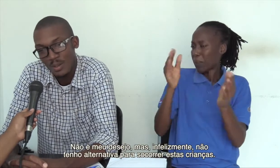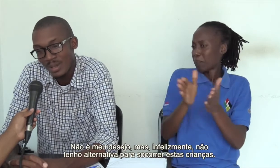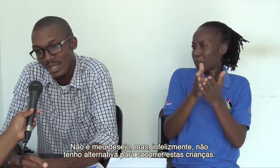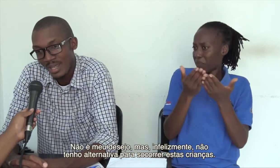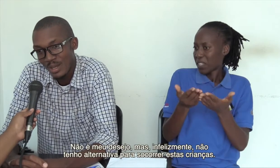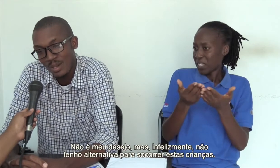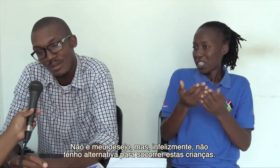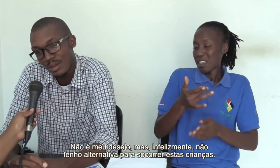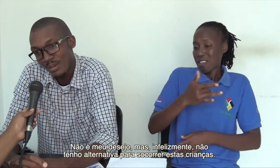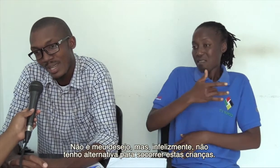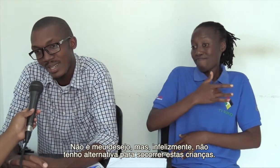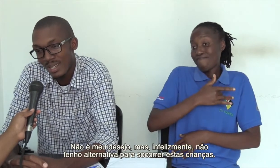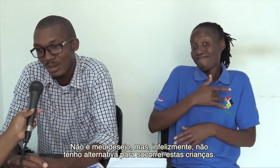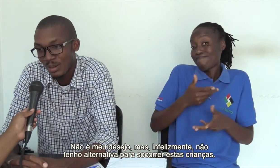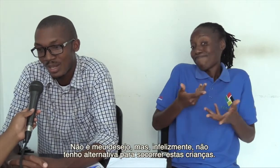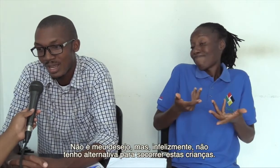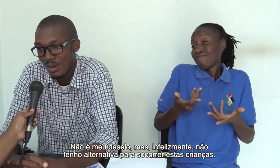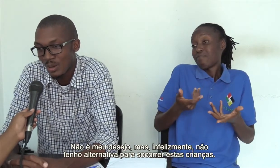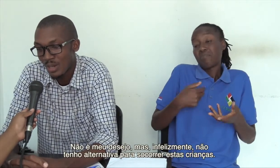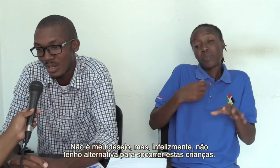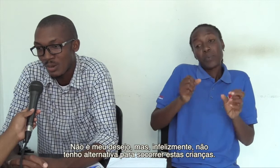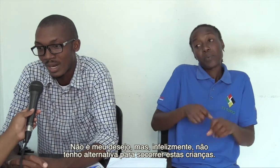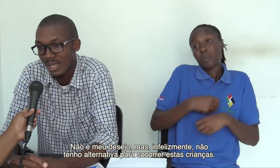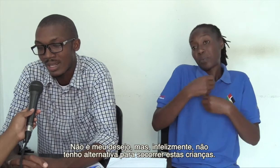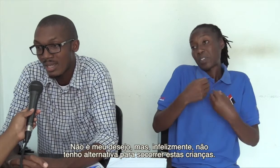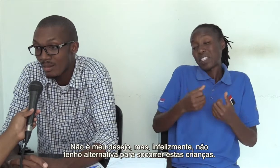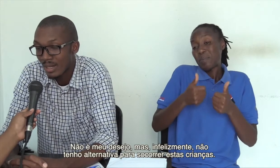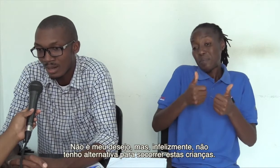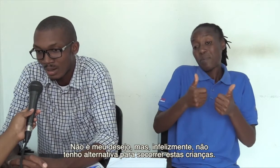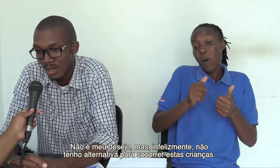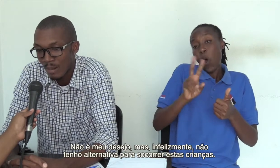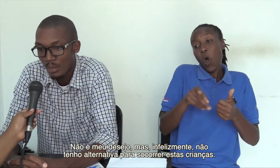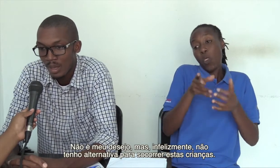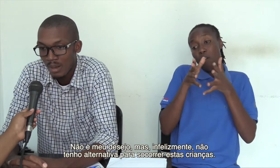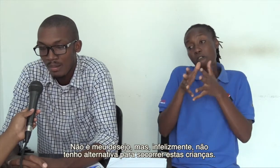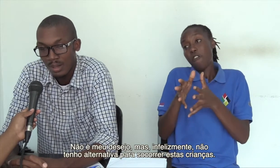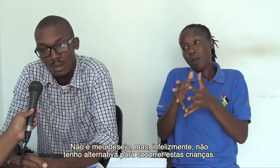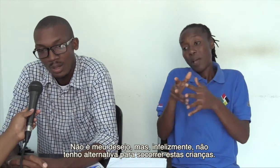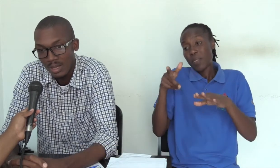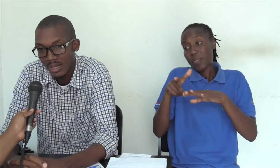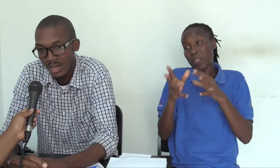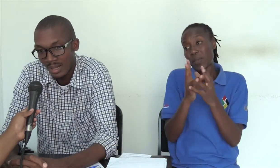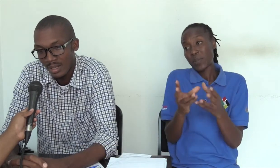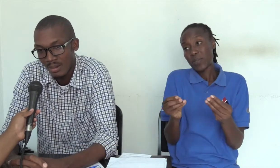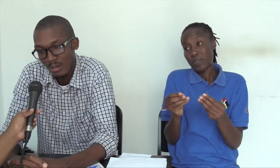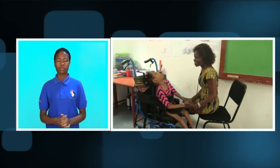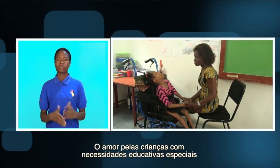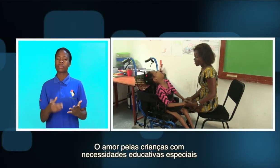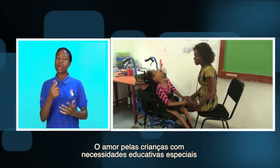meu desejo, mas infelizmente eu não tenho tido uma alternativa até agora para socorrer essas crianças. O amor pelas